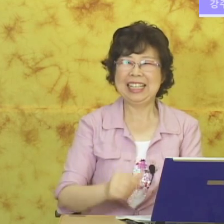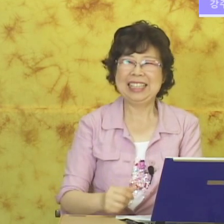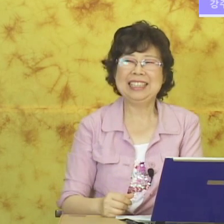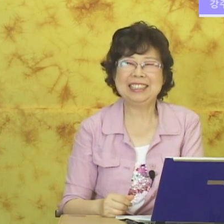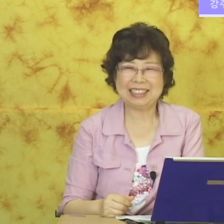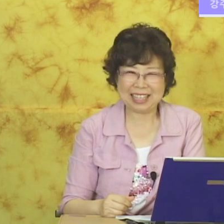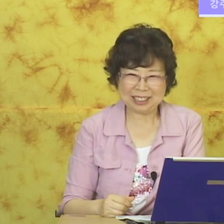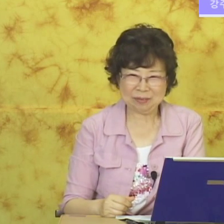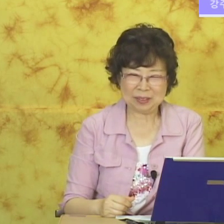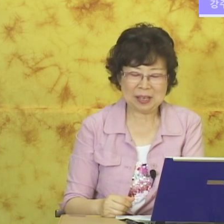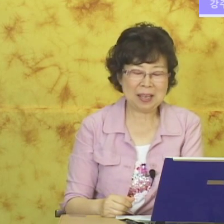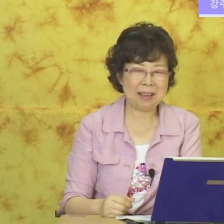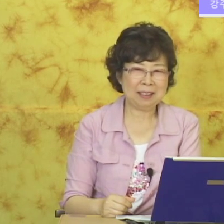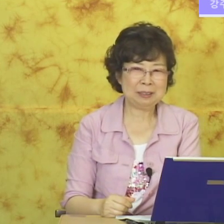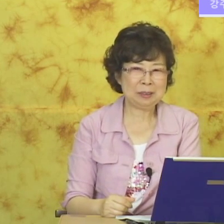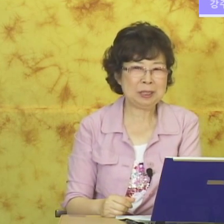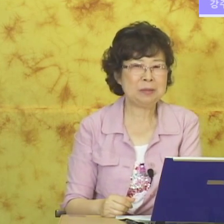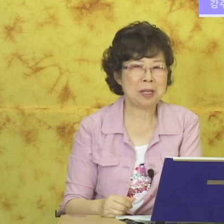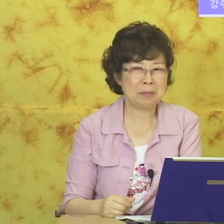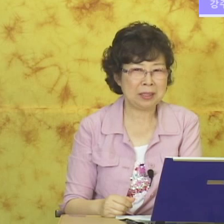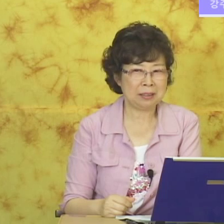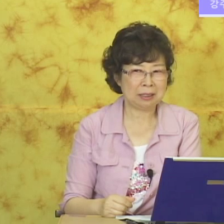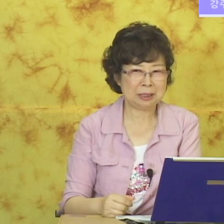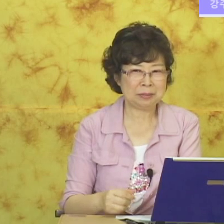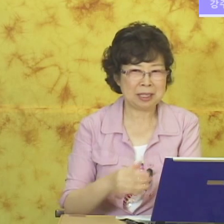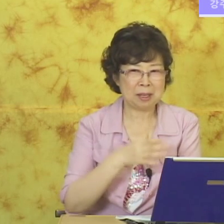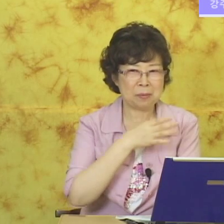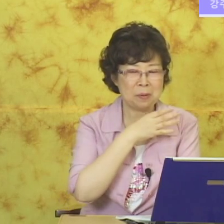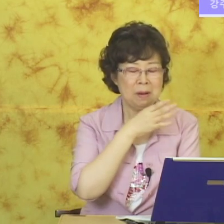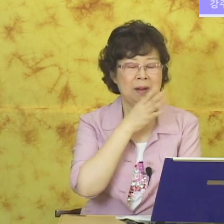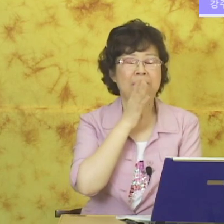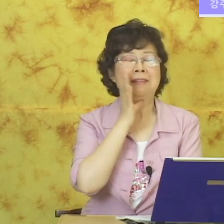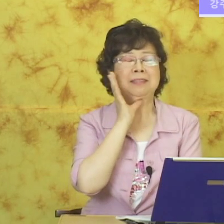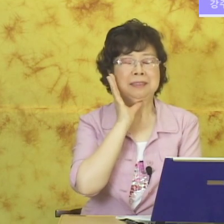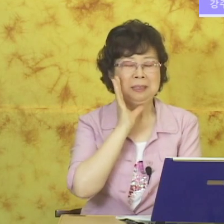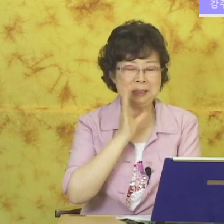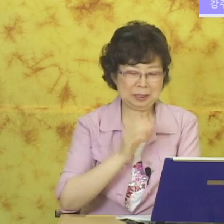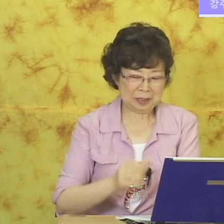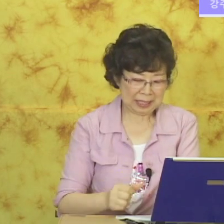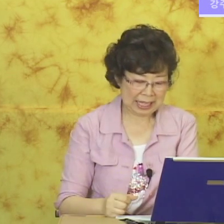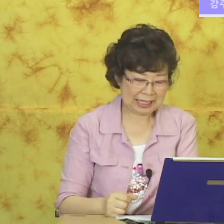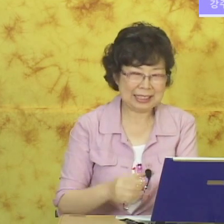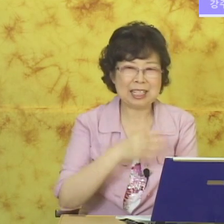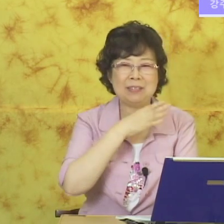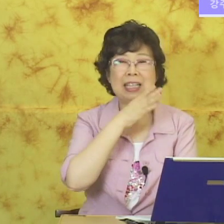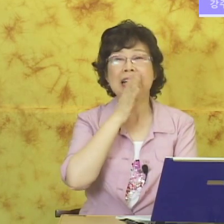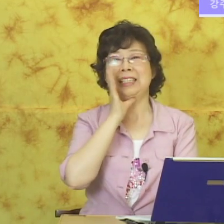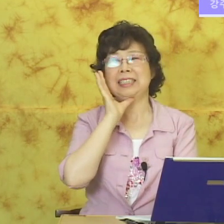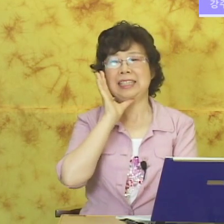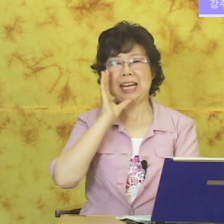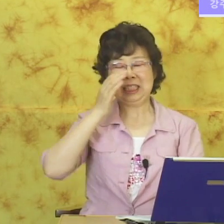늙었다 그럽니다. 20대에 만났다고 지금 제가. 늙었죠. 네 늙답니다. 늙었다.